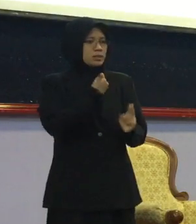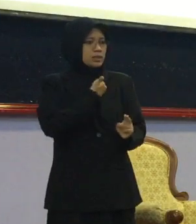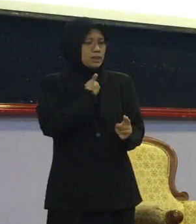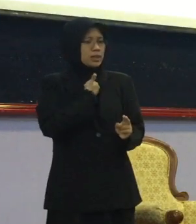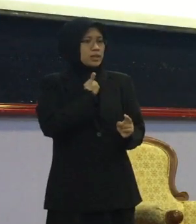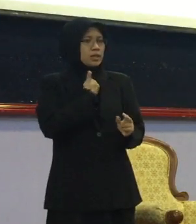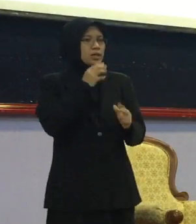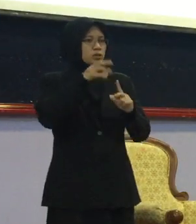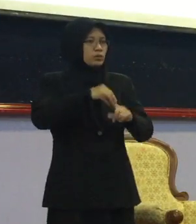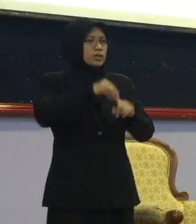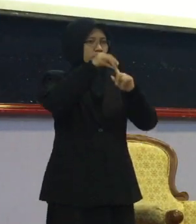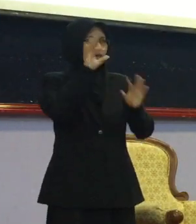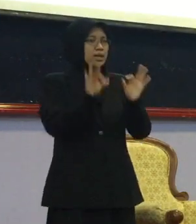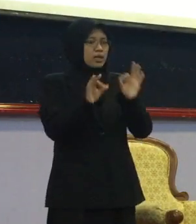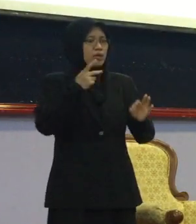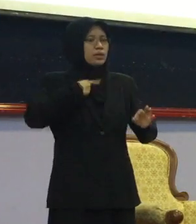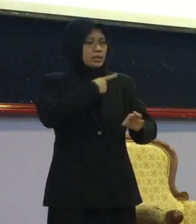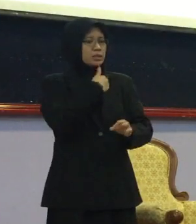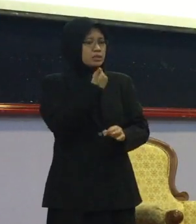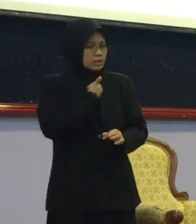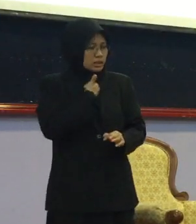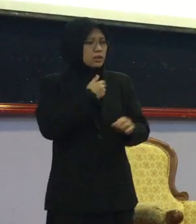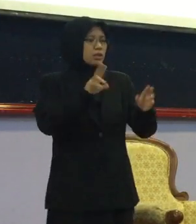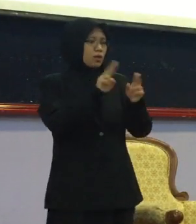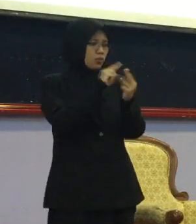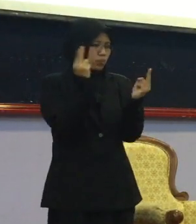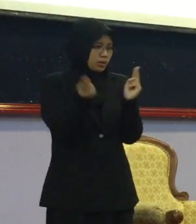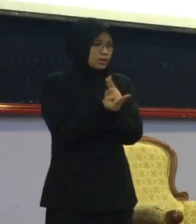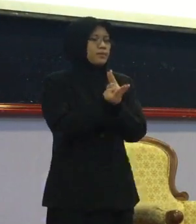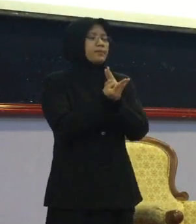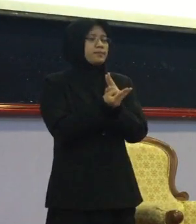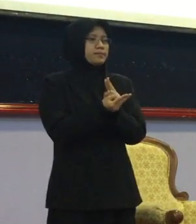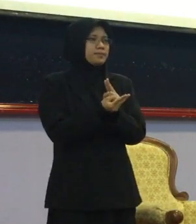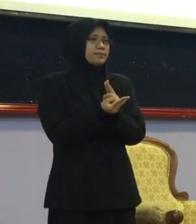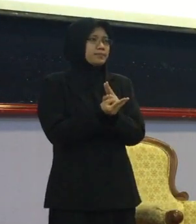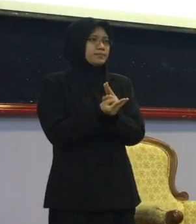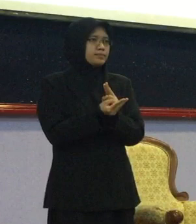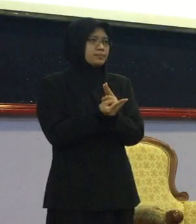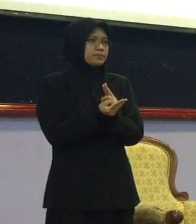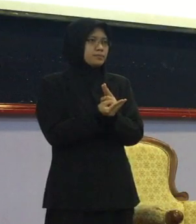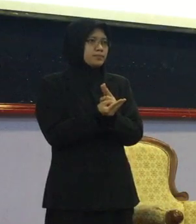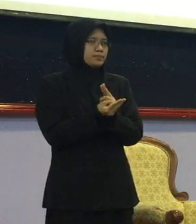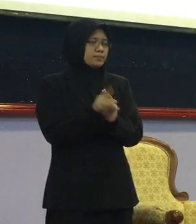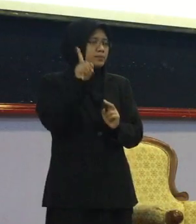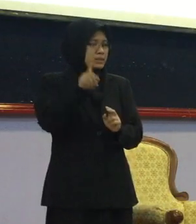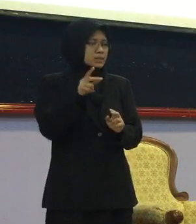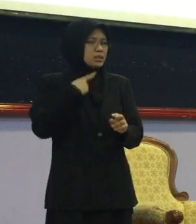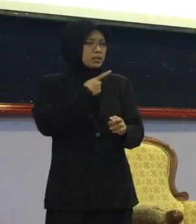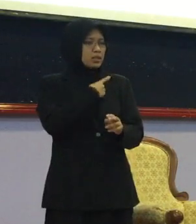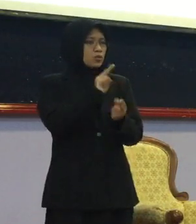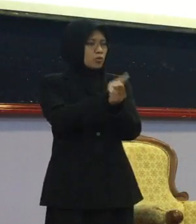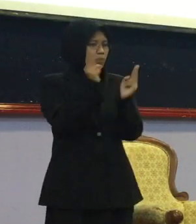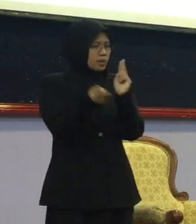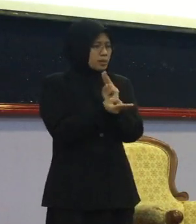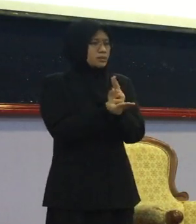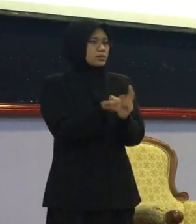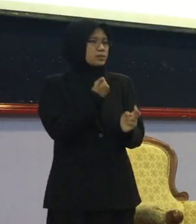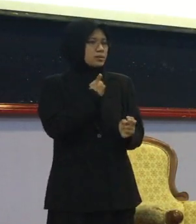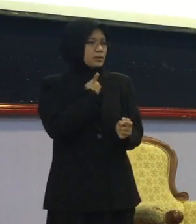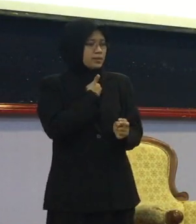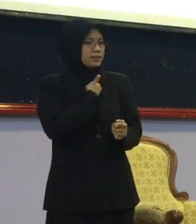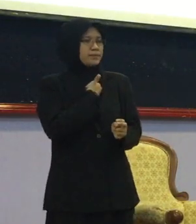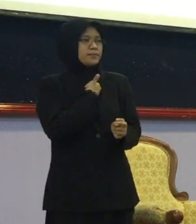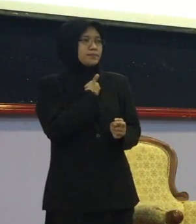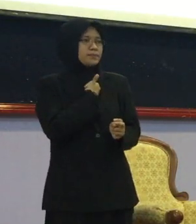Bi'al-Busihim Yang Allah Tidak mengubah Nasib sesuatu kaum Walaikah kaum Itu sendiri Yang mengubah Nasib dirinya You can spell Success Success